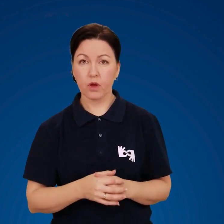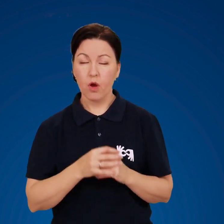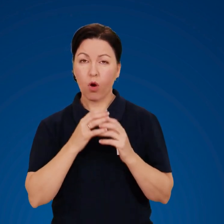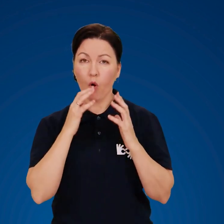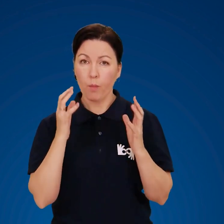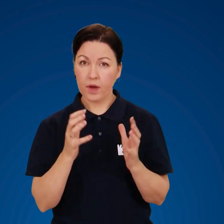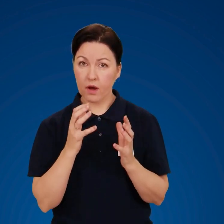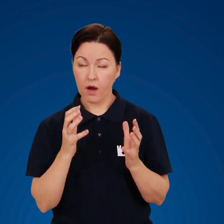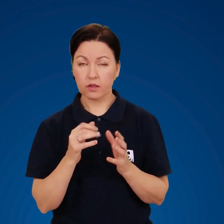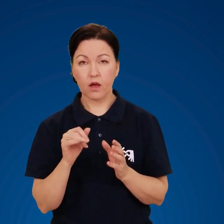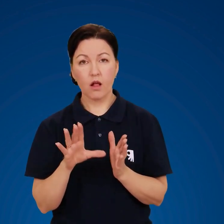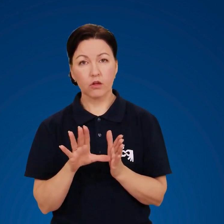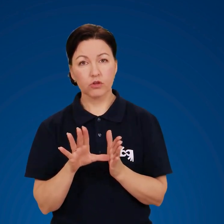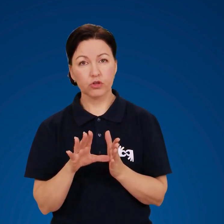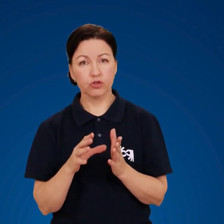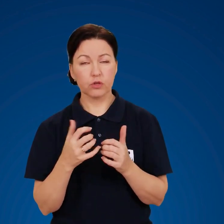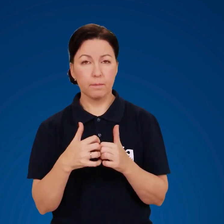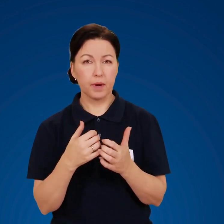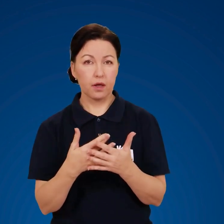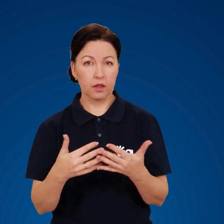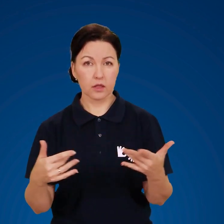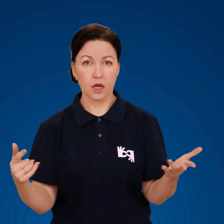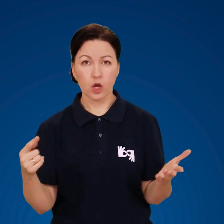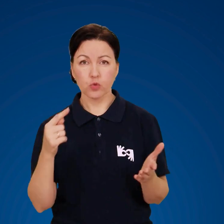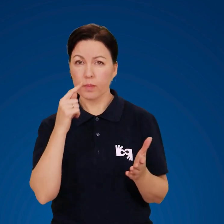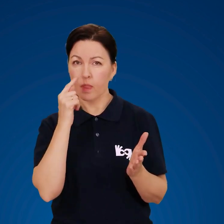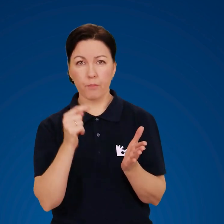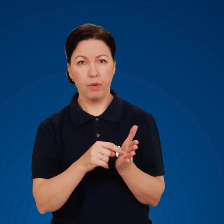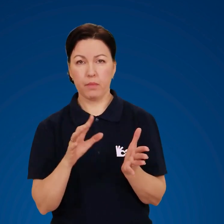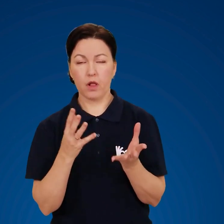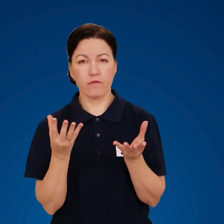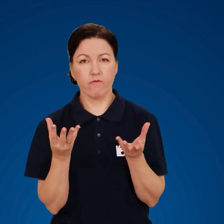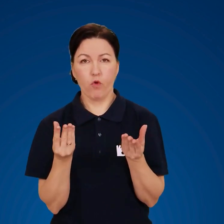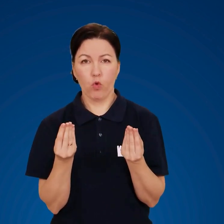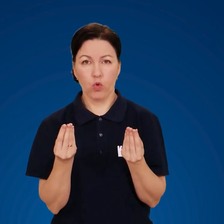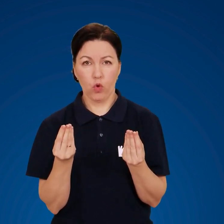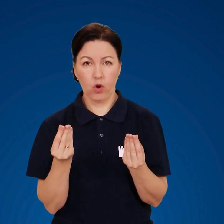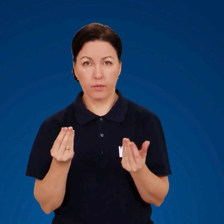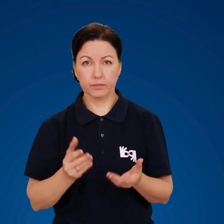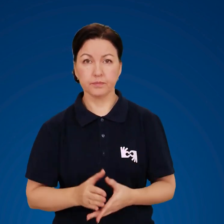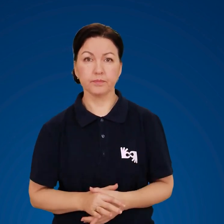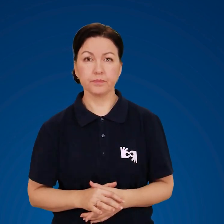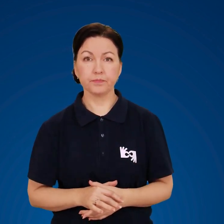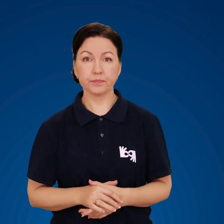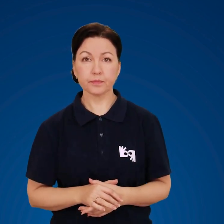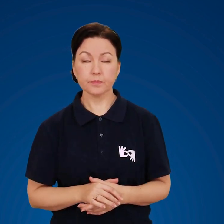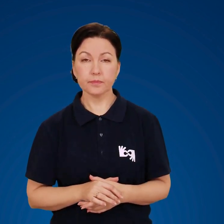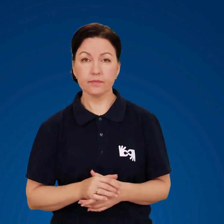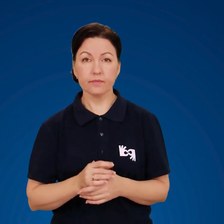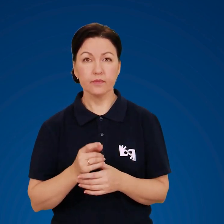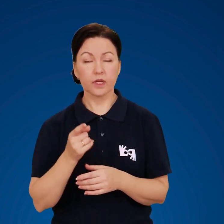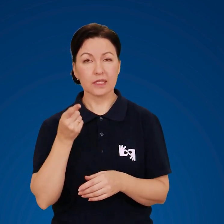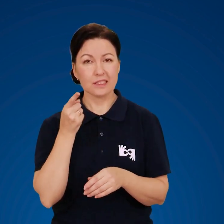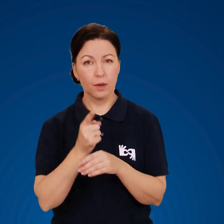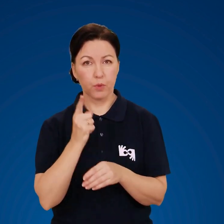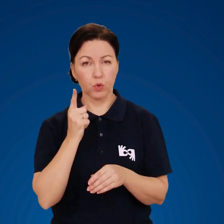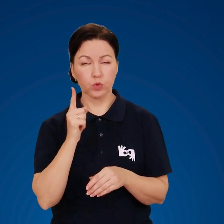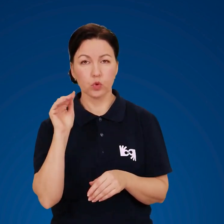Оберігайте електричні прилади від потрапляння в них вологи. Забороняється